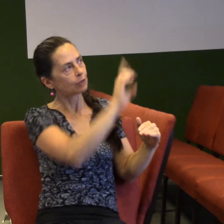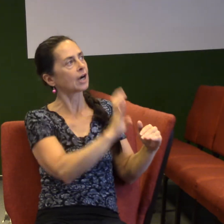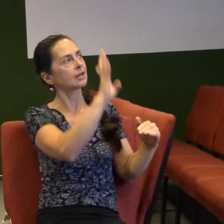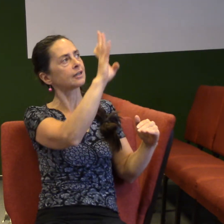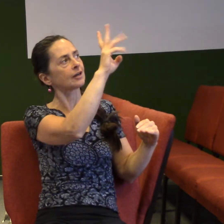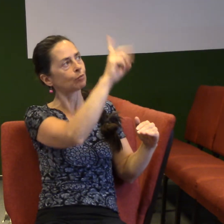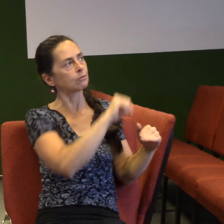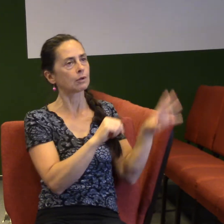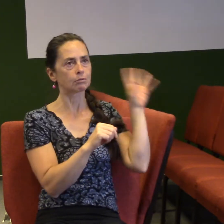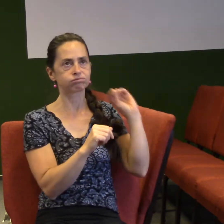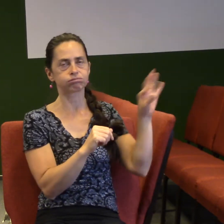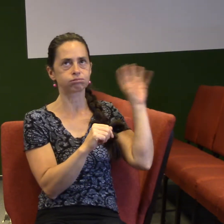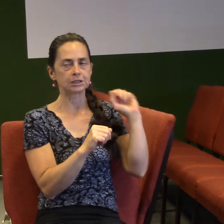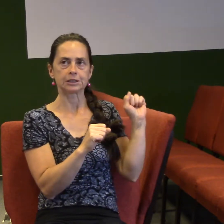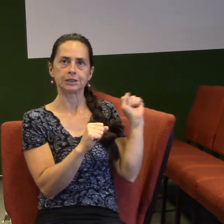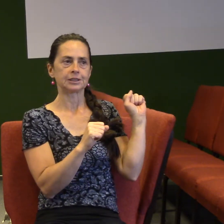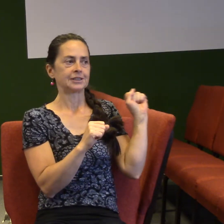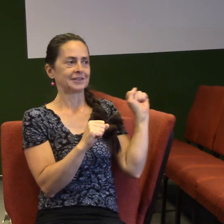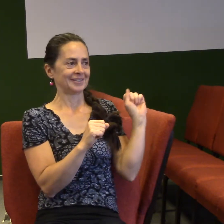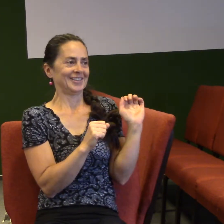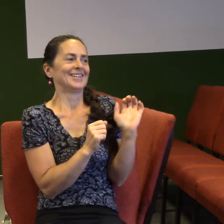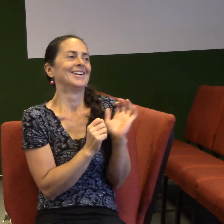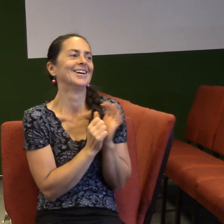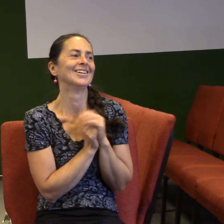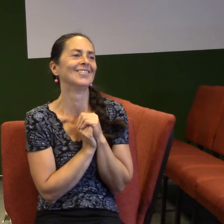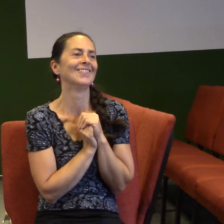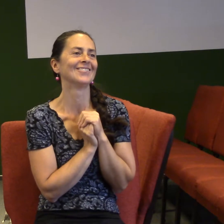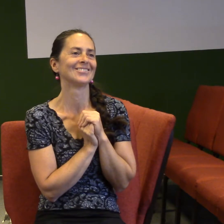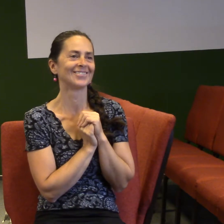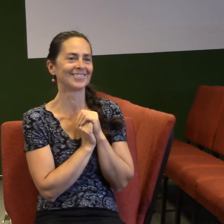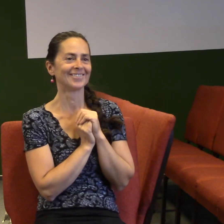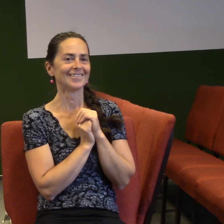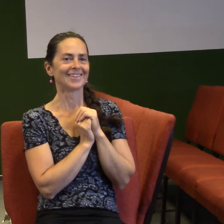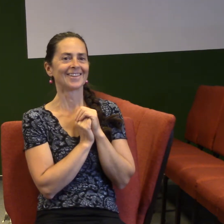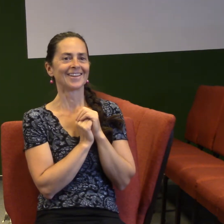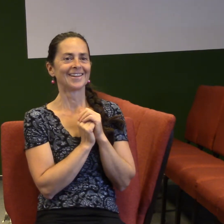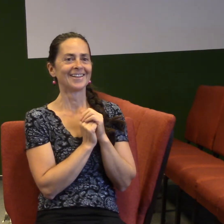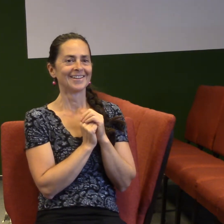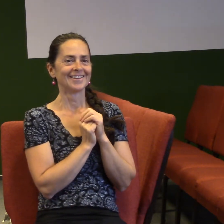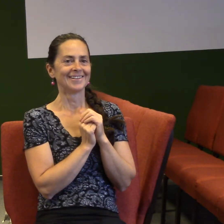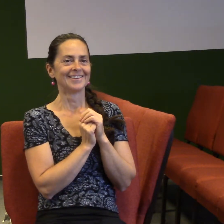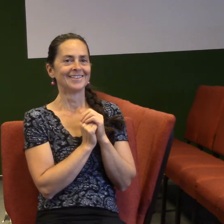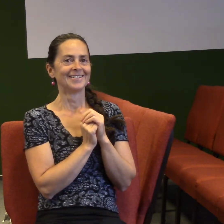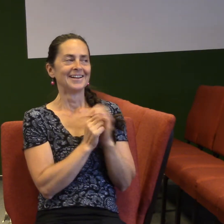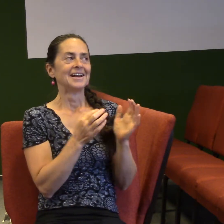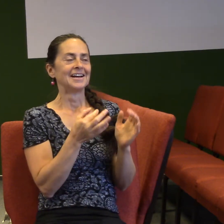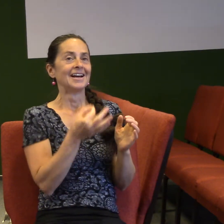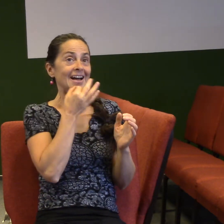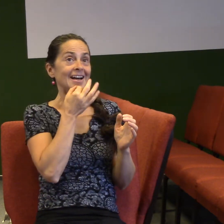začne pořád dělat, jo? A teď je právě jakože na nás, jestli tomu podlehneme a zvítězíme my,